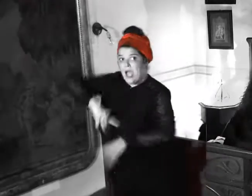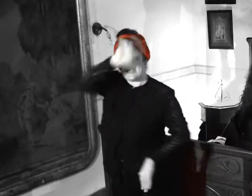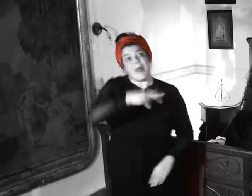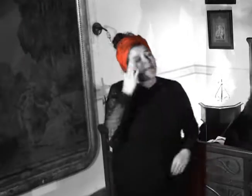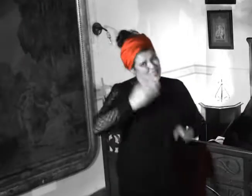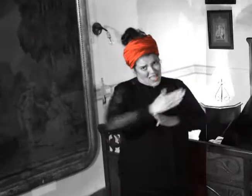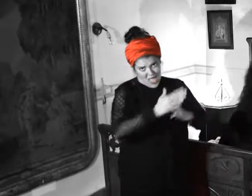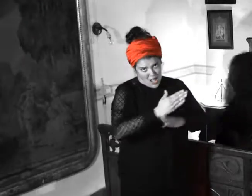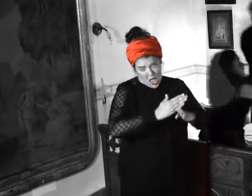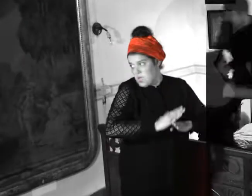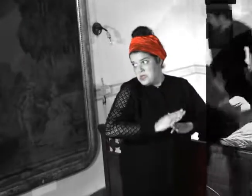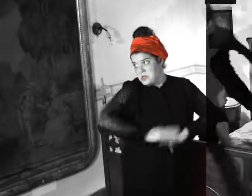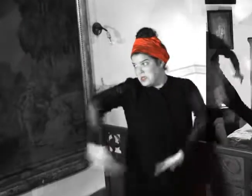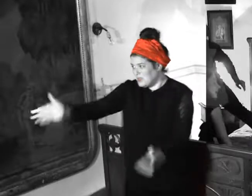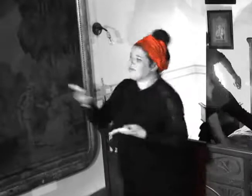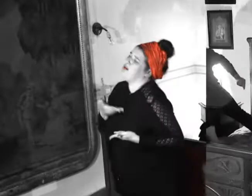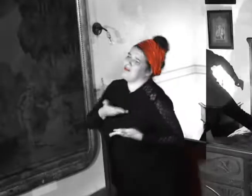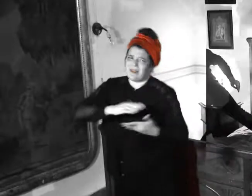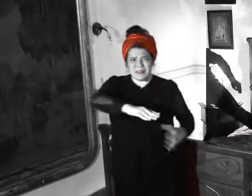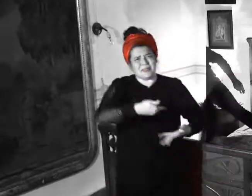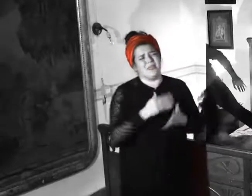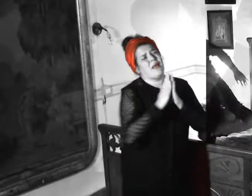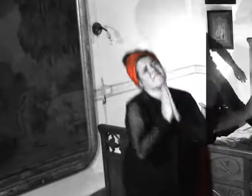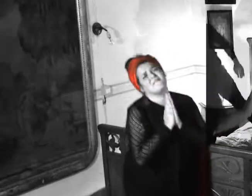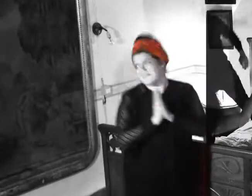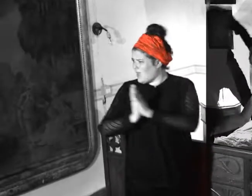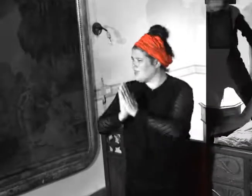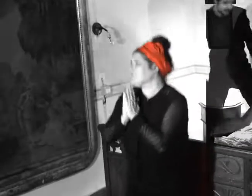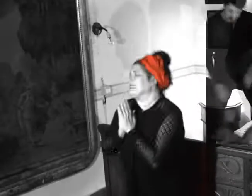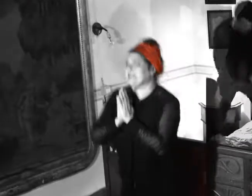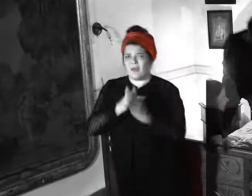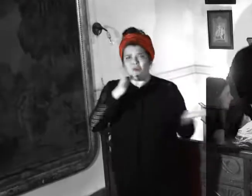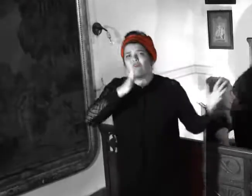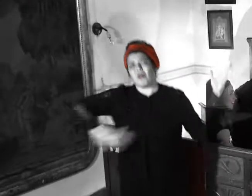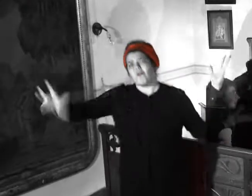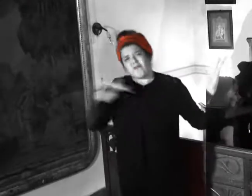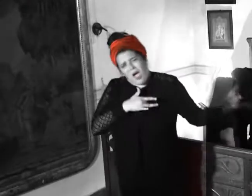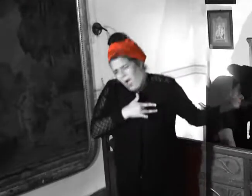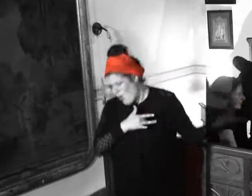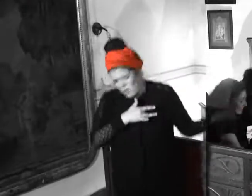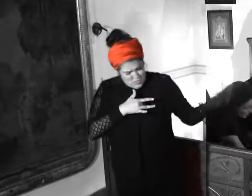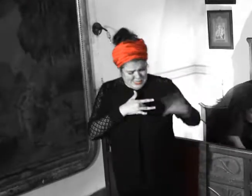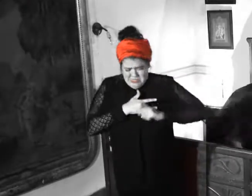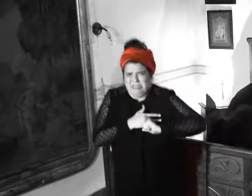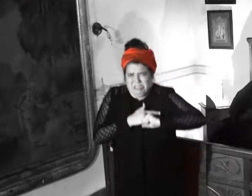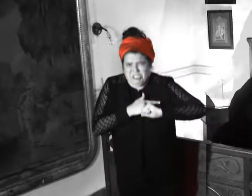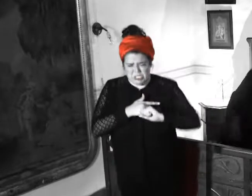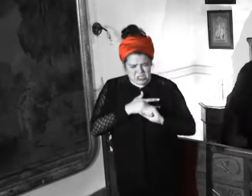Carpintero, carpintera Dispongase que quiera trabajar Tengo un clavo en mi madera